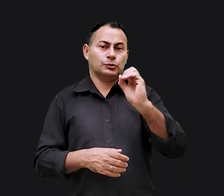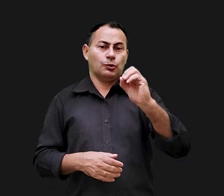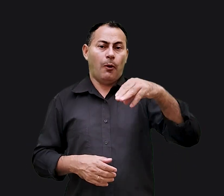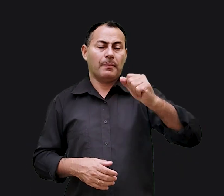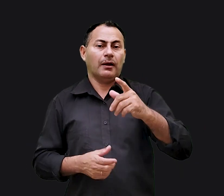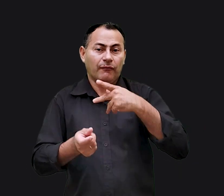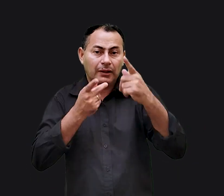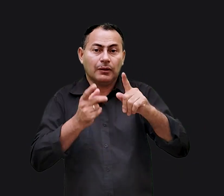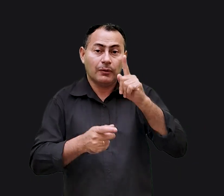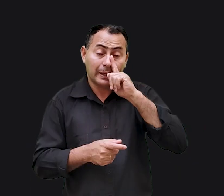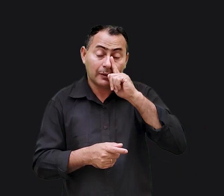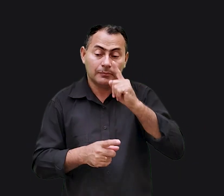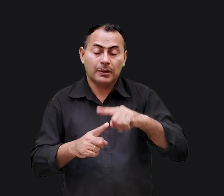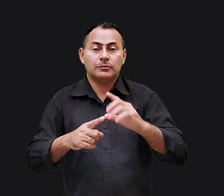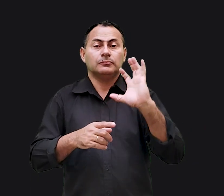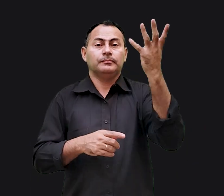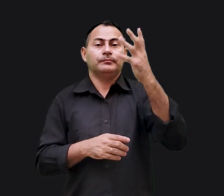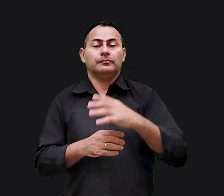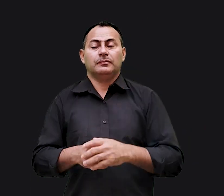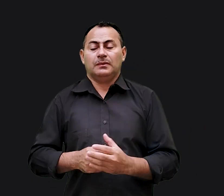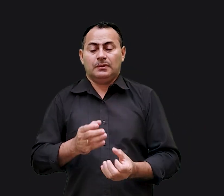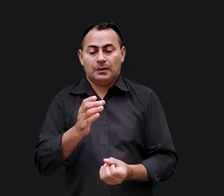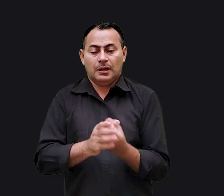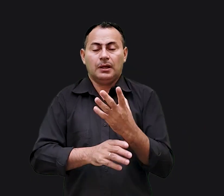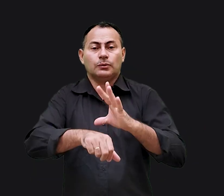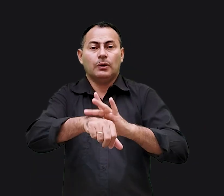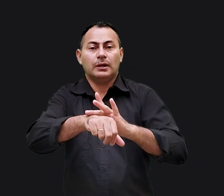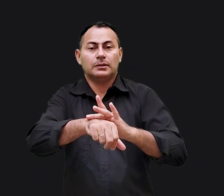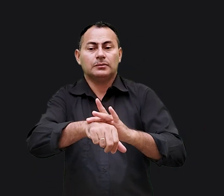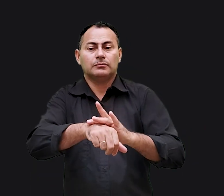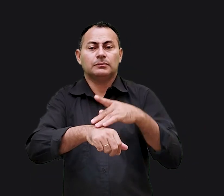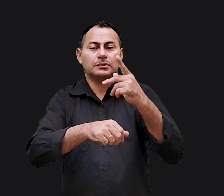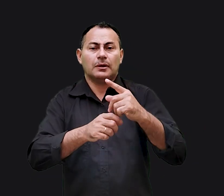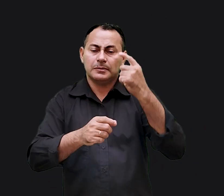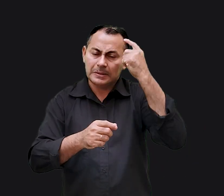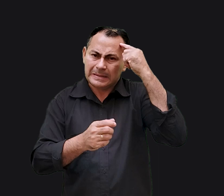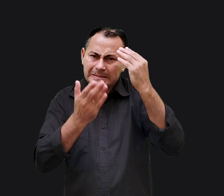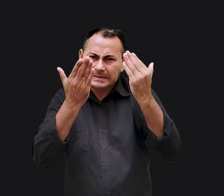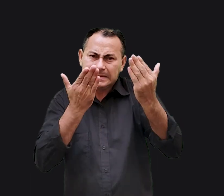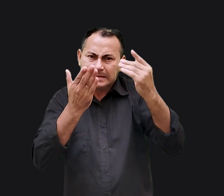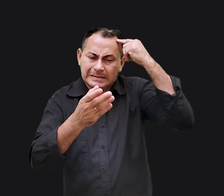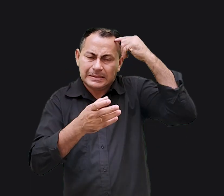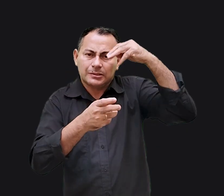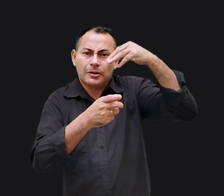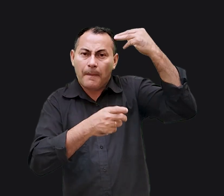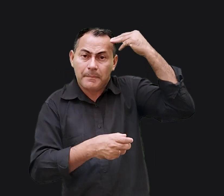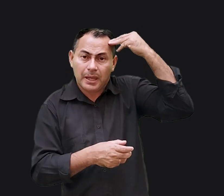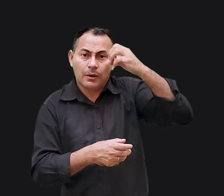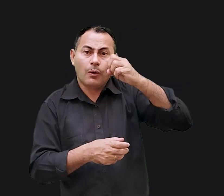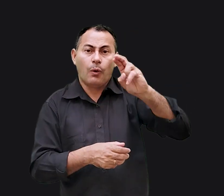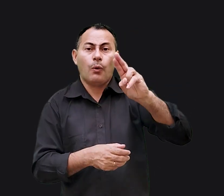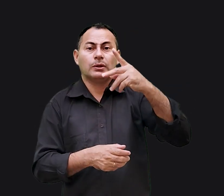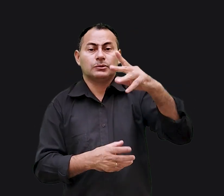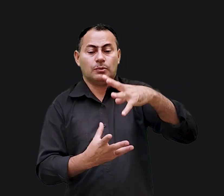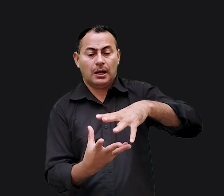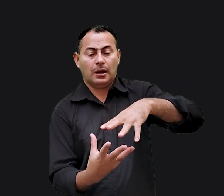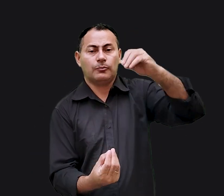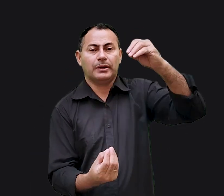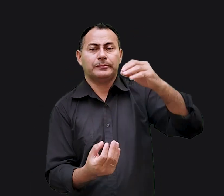soma, como dizem os gregos. Mas a causa ou a fonte da sua doença estava na sua psique, na sua mente ou na sua alma.